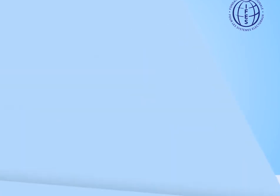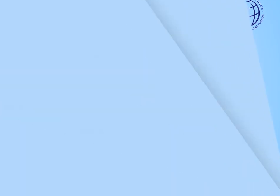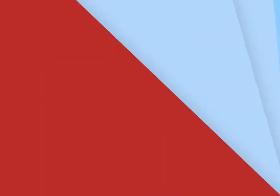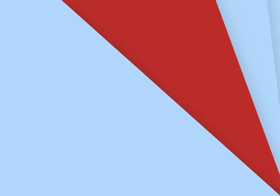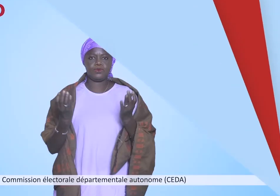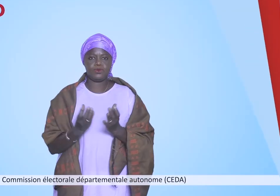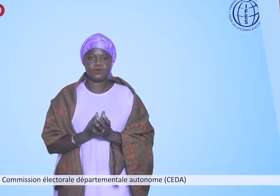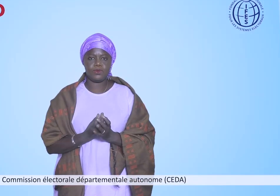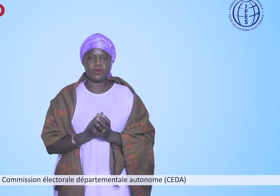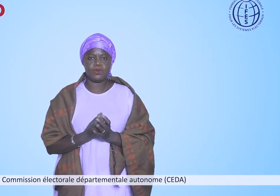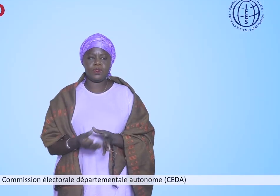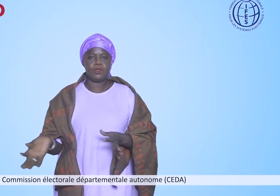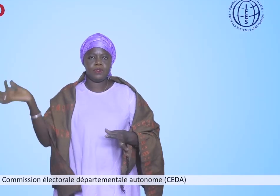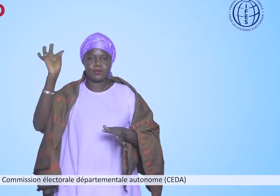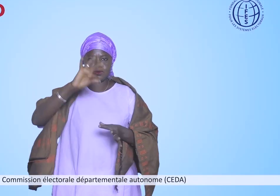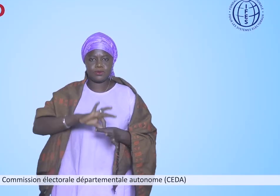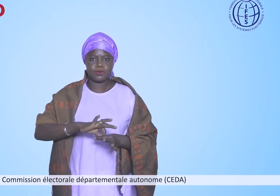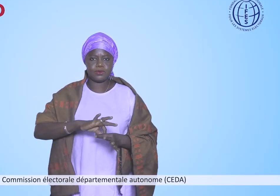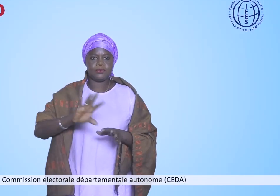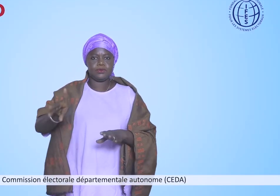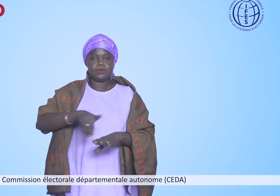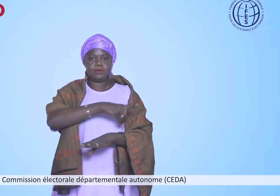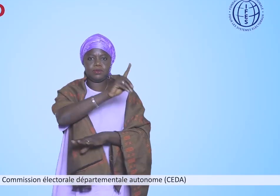Commission électorale départementale autonome